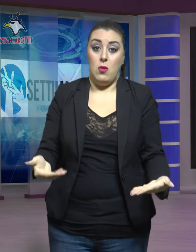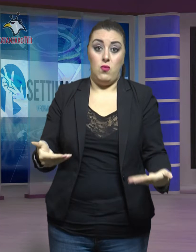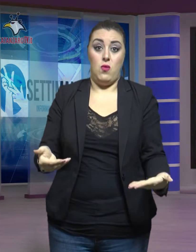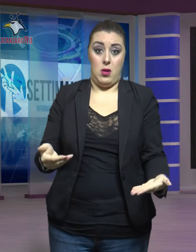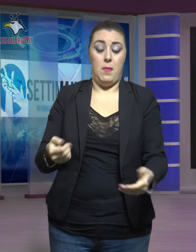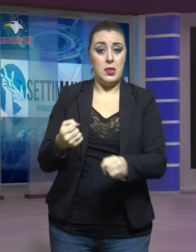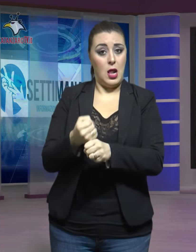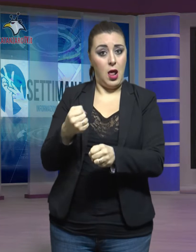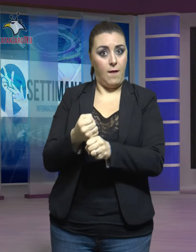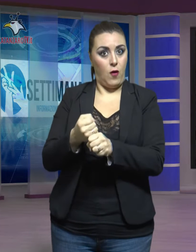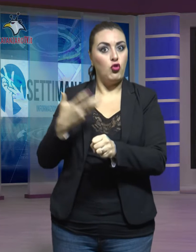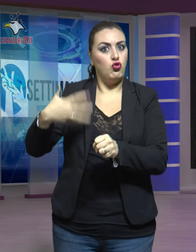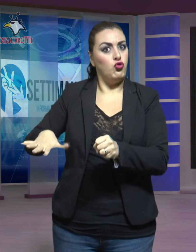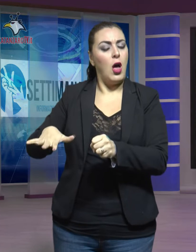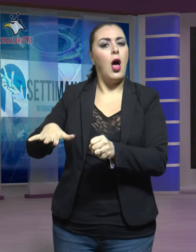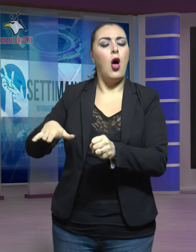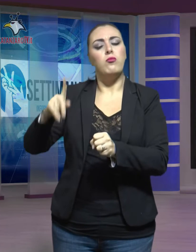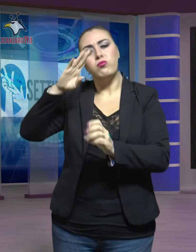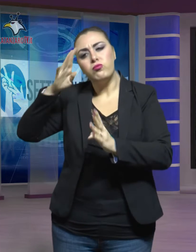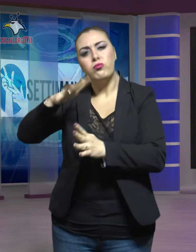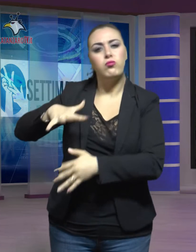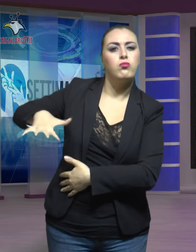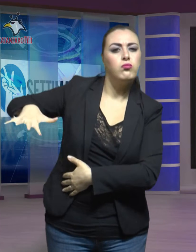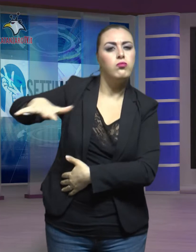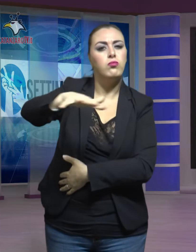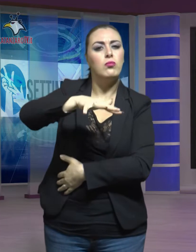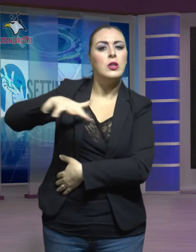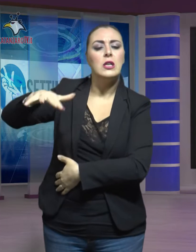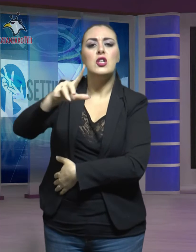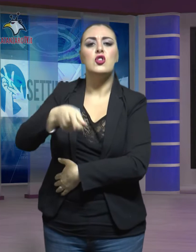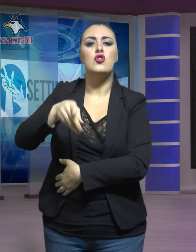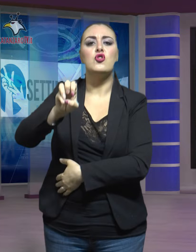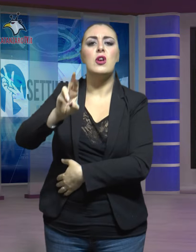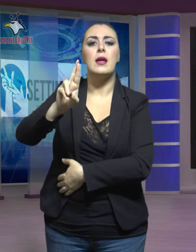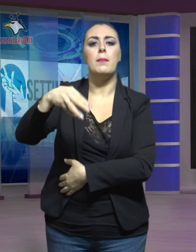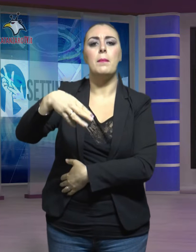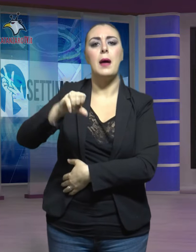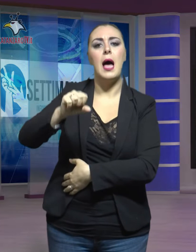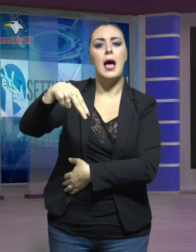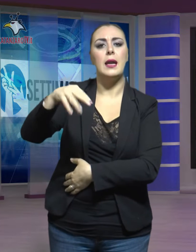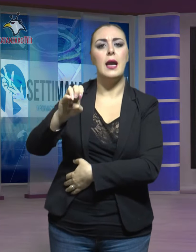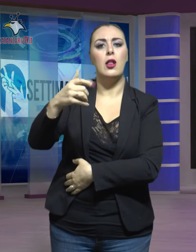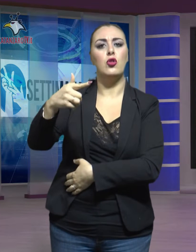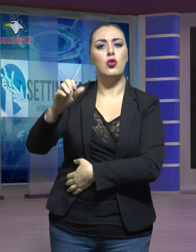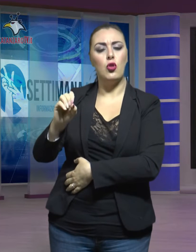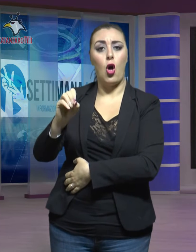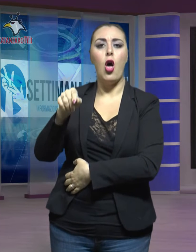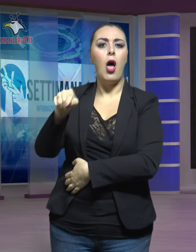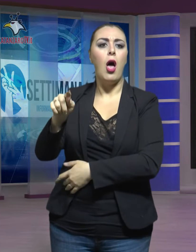in corso sono concentrati nella zona di Germaneto dove non intaccano la